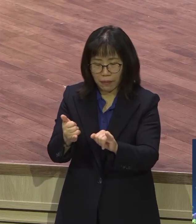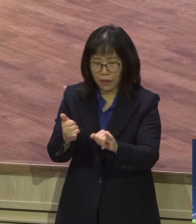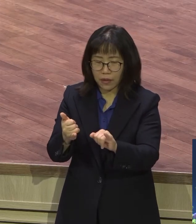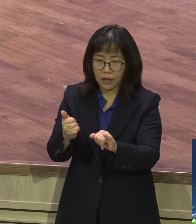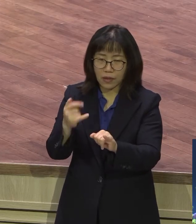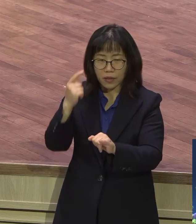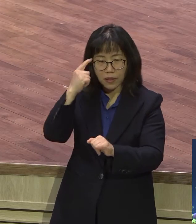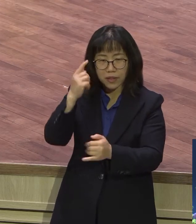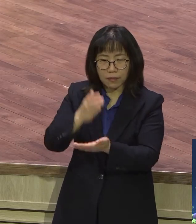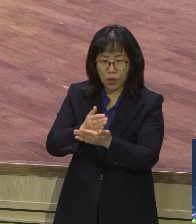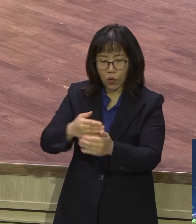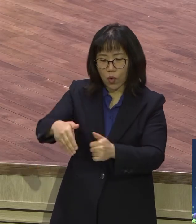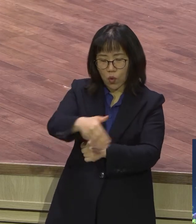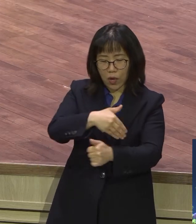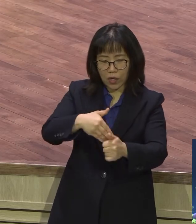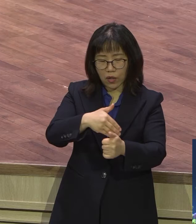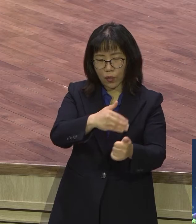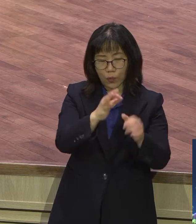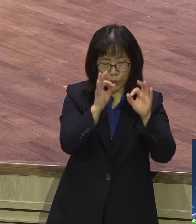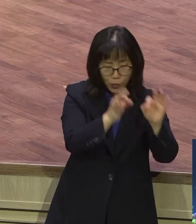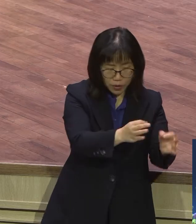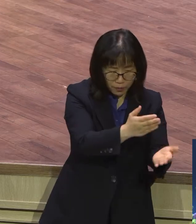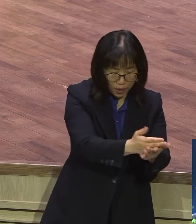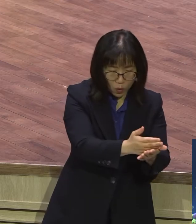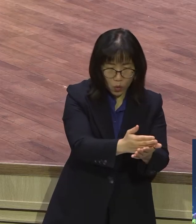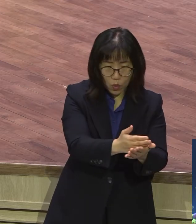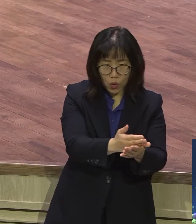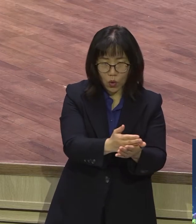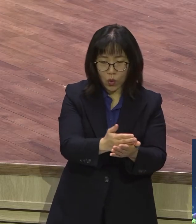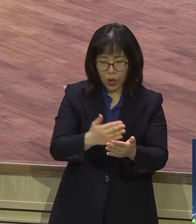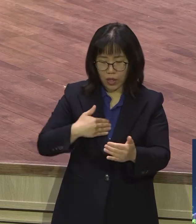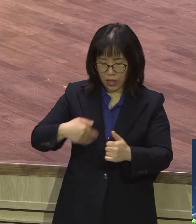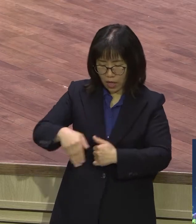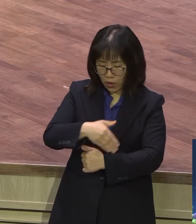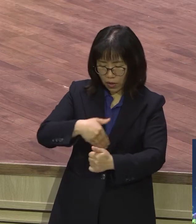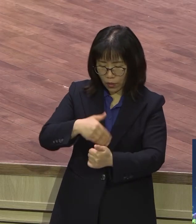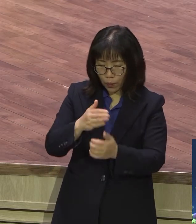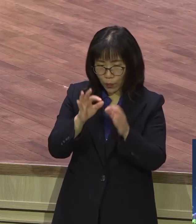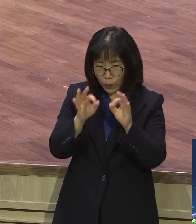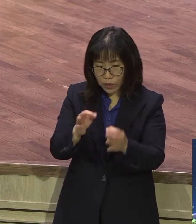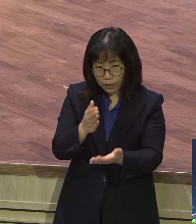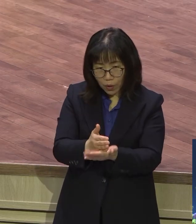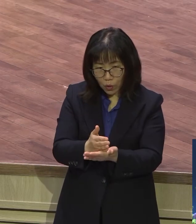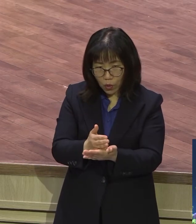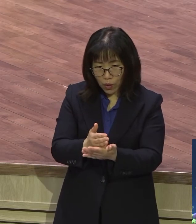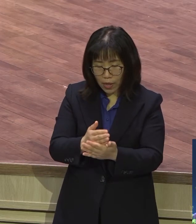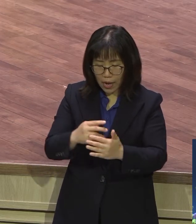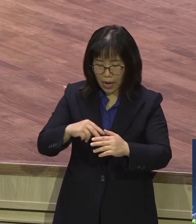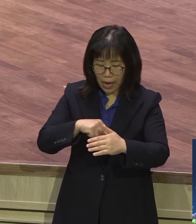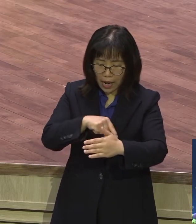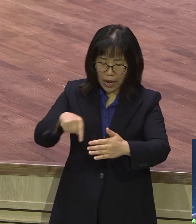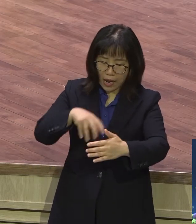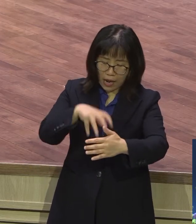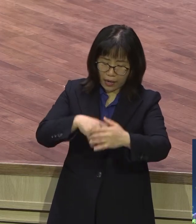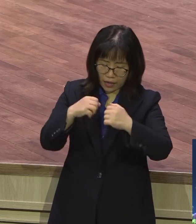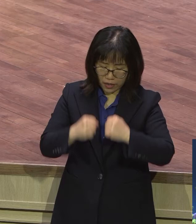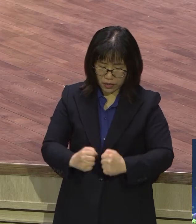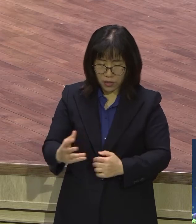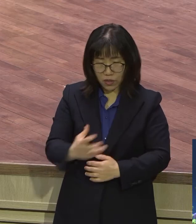말고 내 바라보지 말고 너 바라보지 말고 내 안에 계신 성령 바라보지 바랍니다 성령 시대에요